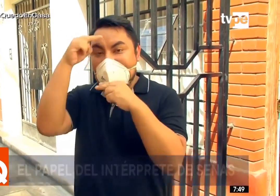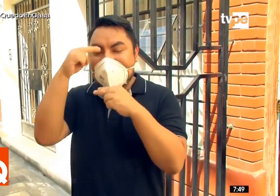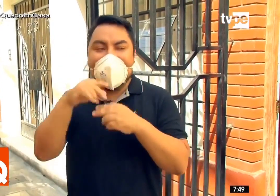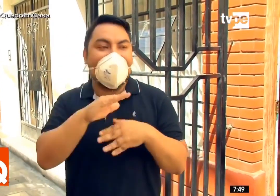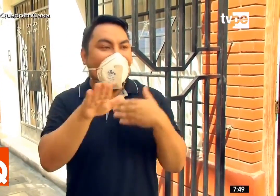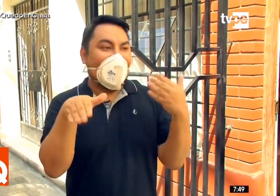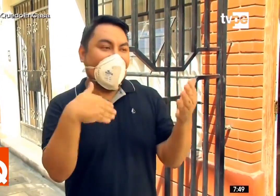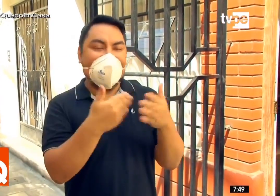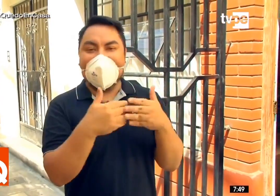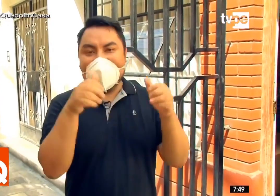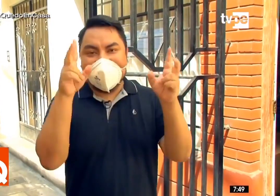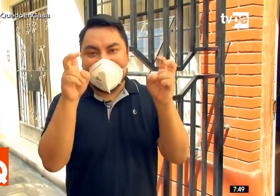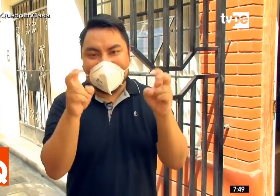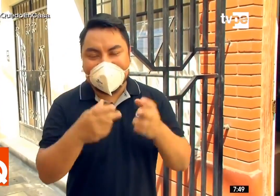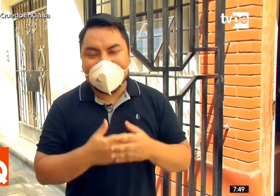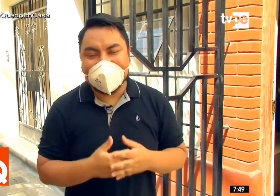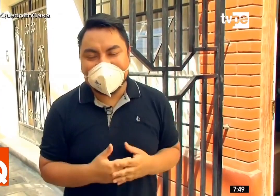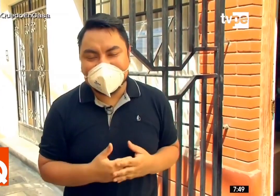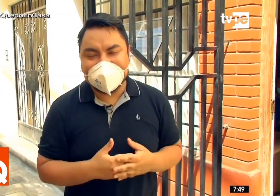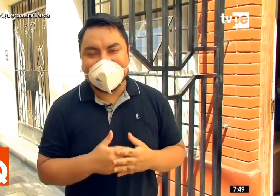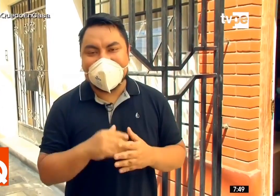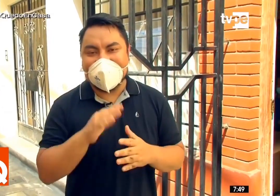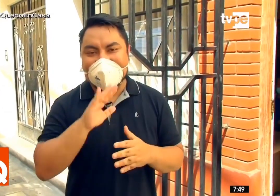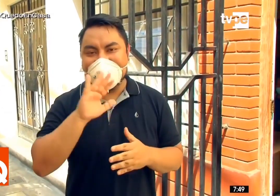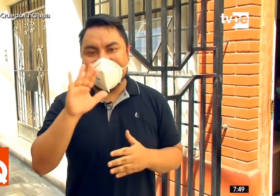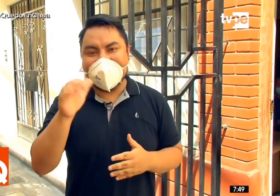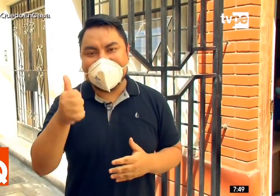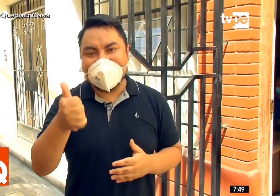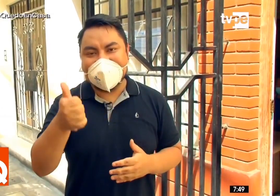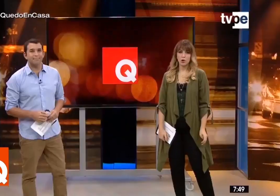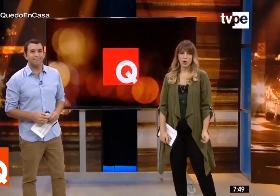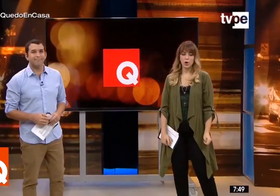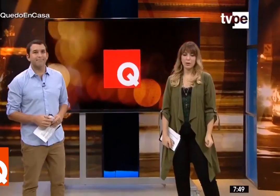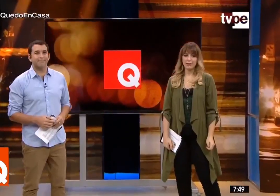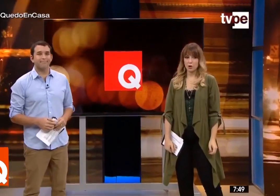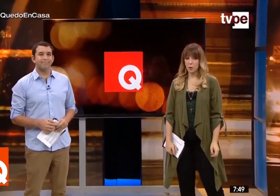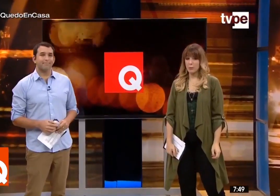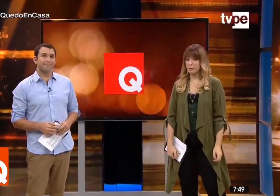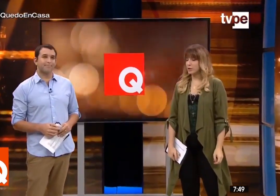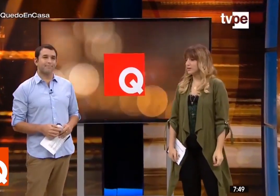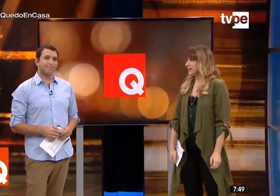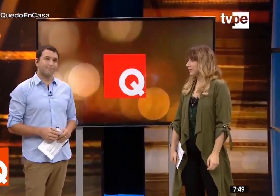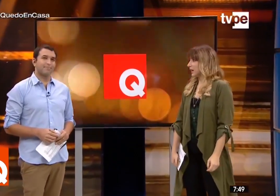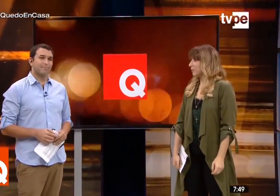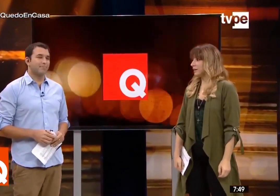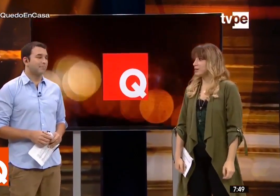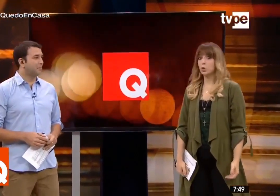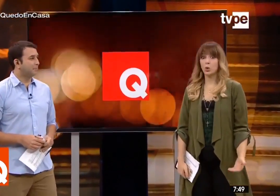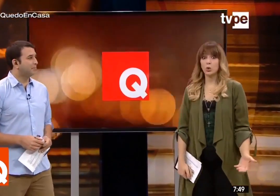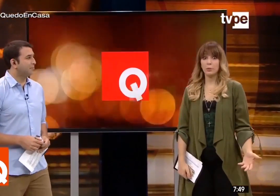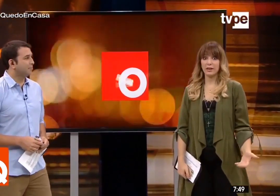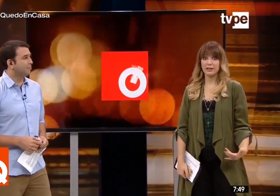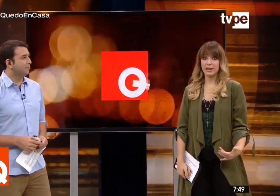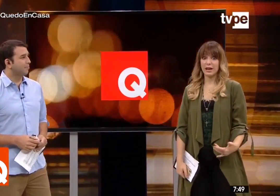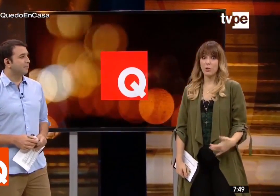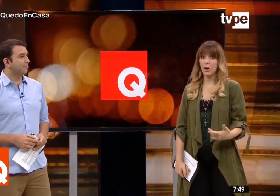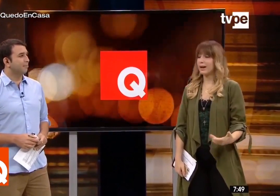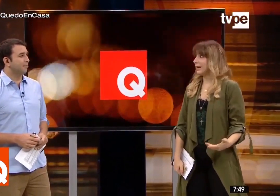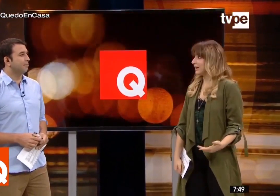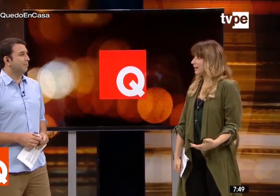en los hicieros, sino en todas las áreas. Bueno, un abrazo enorme para Moisés y realmente es un orgullo pertenecer a un canal